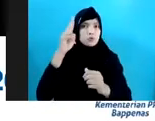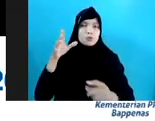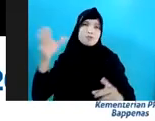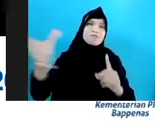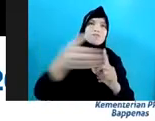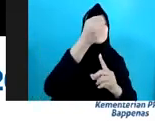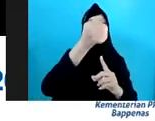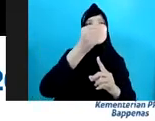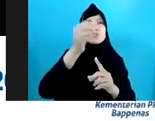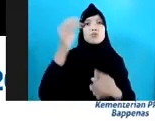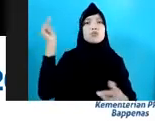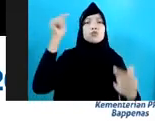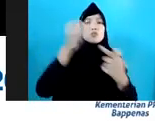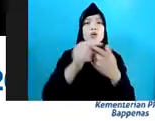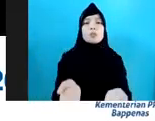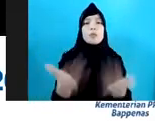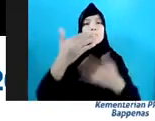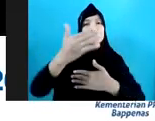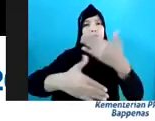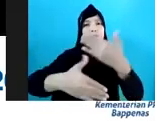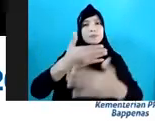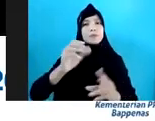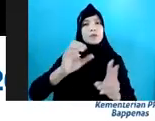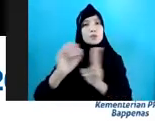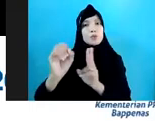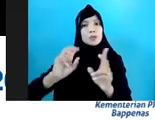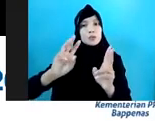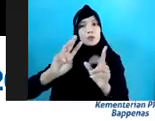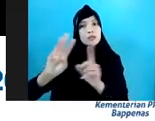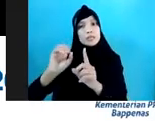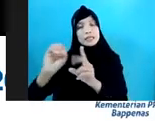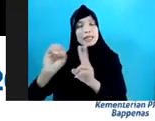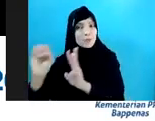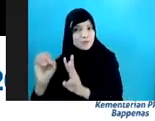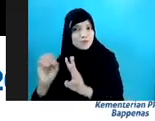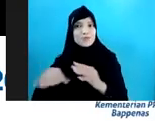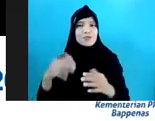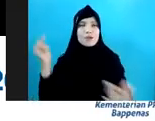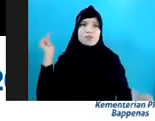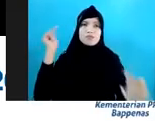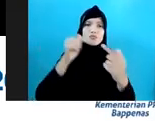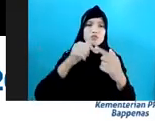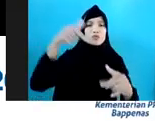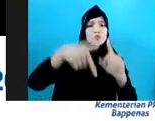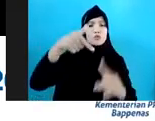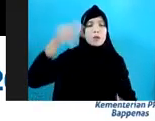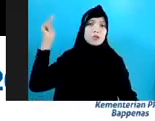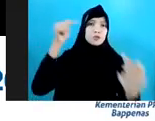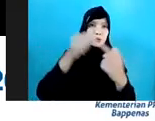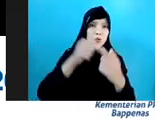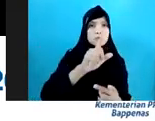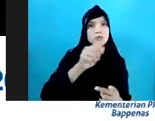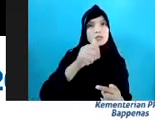pembangunan berkelanjutan di tahun 2030 Yang terdiri dari 17 goal, 169 target, dan